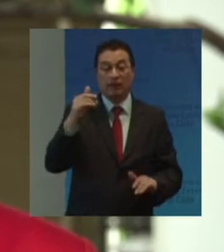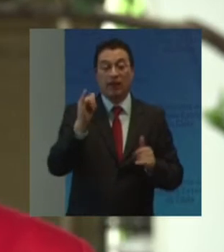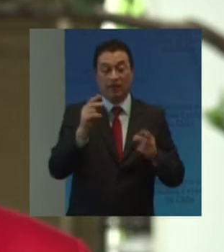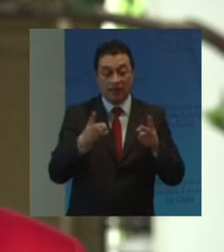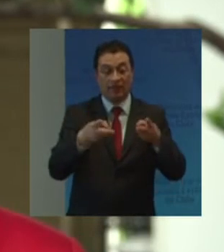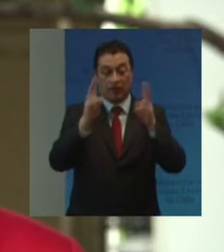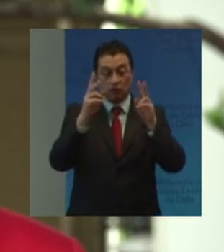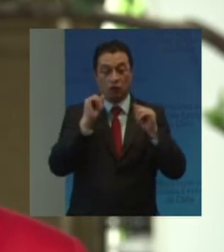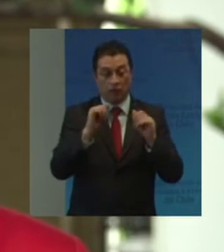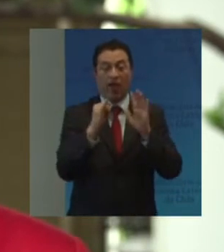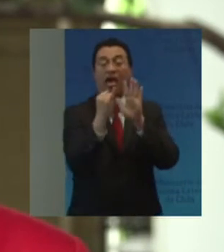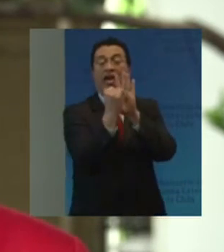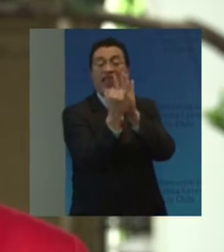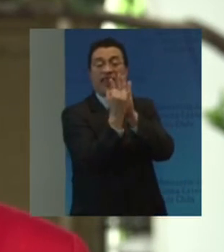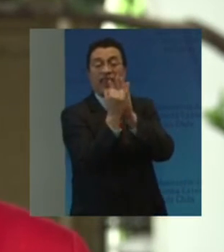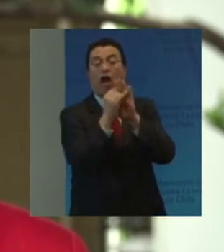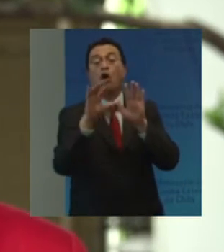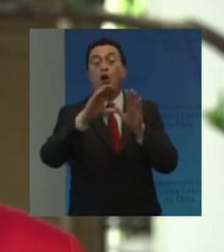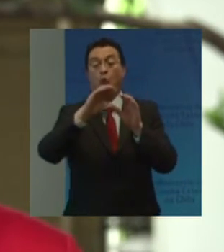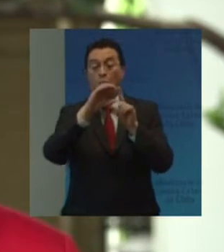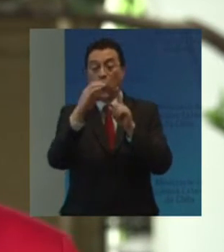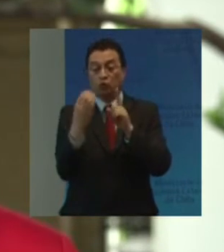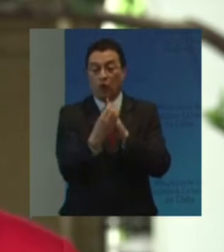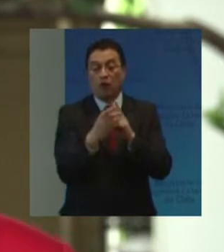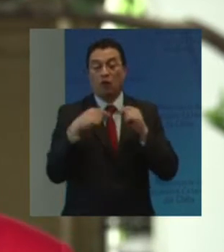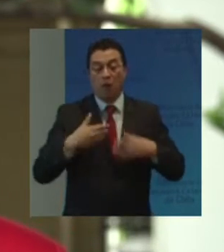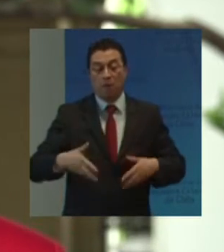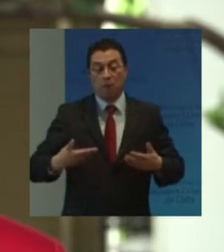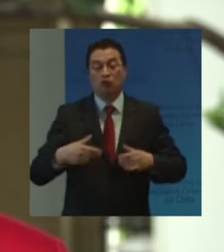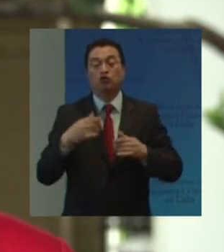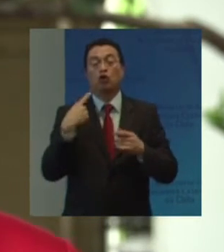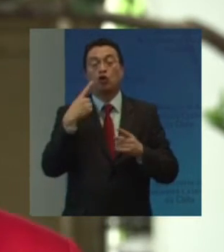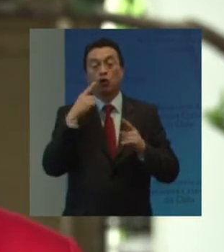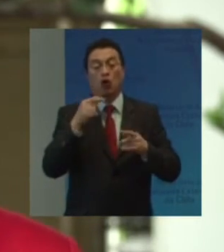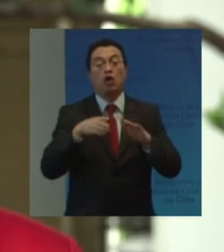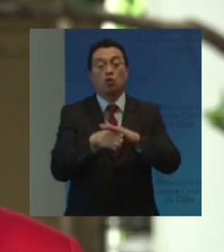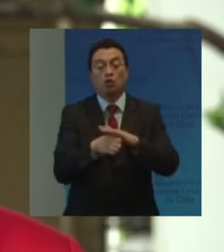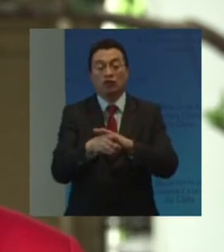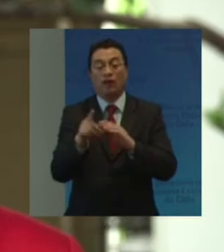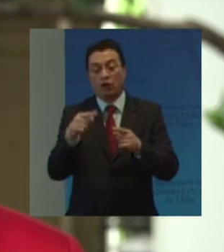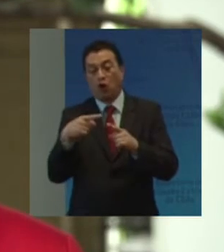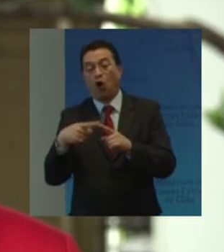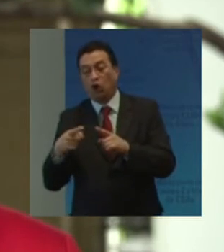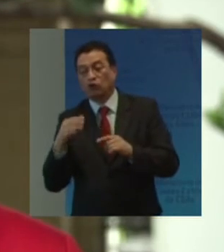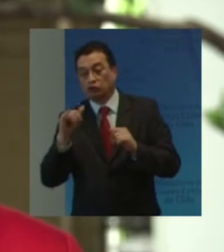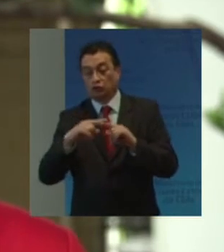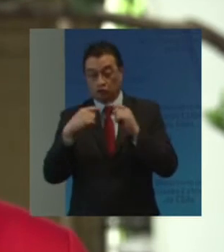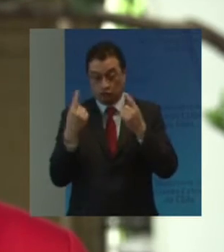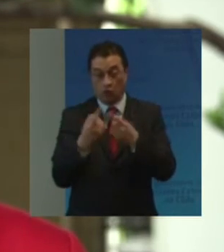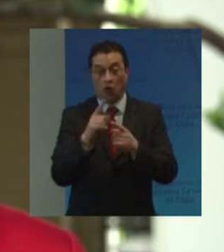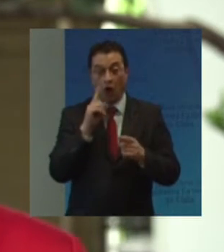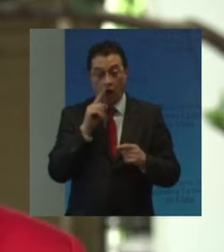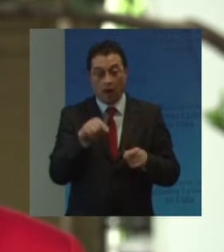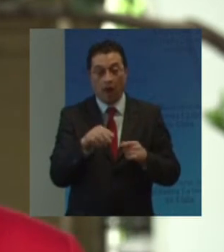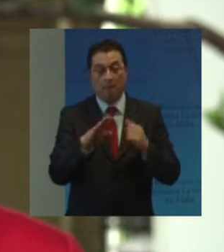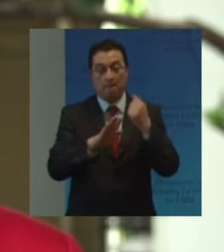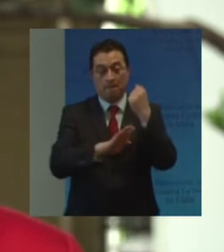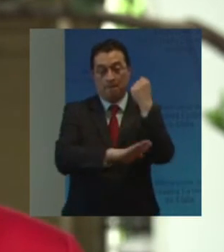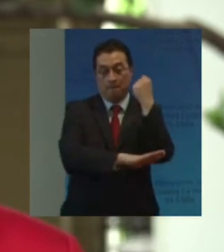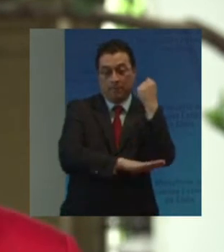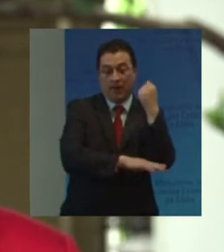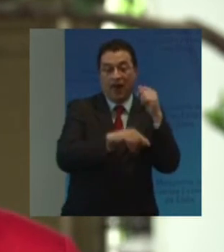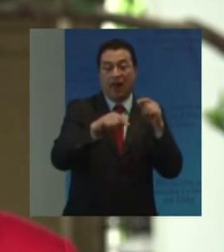su derecho A preservar Su identidad cultural La promoción De la educación Inclusiva Entre otros Todo fundamentado En los pilares De